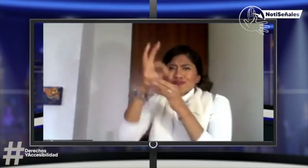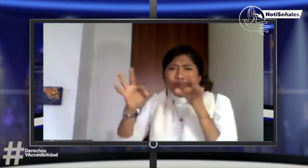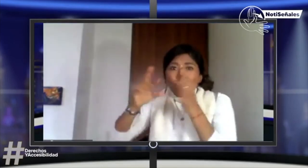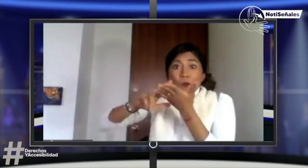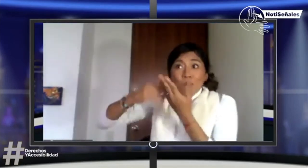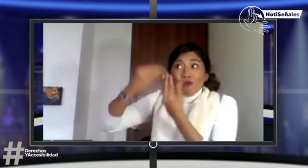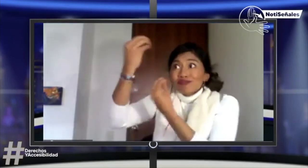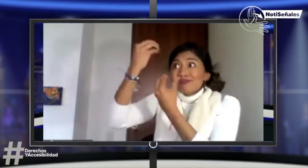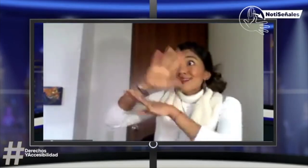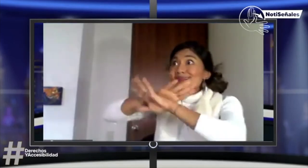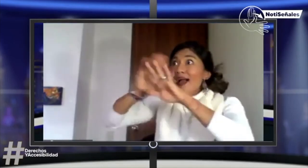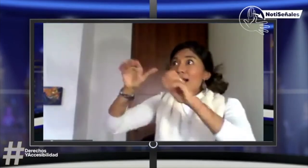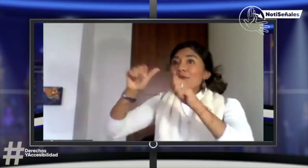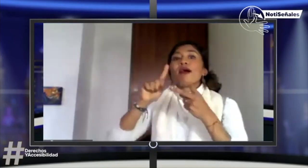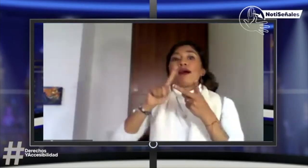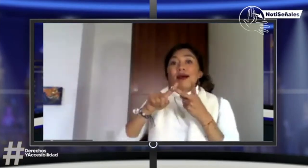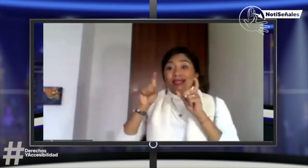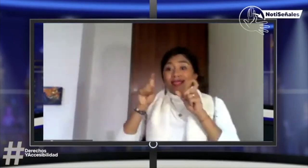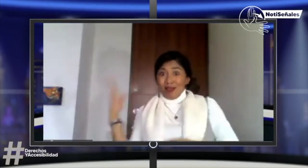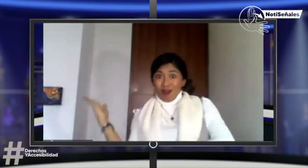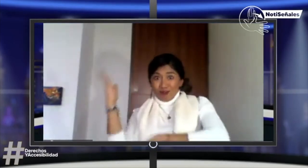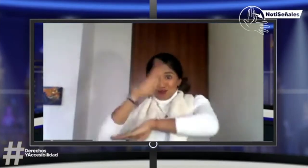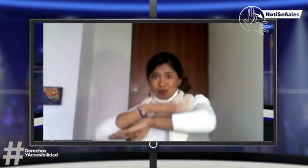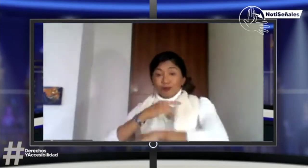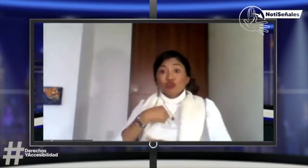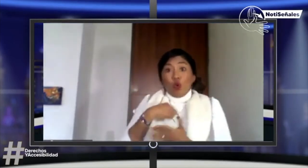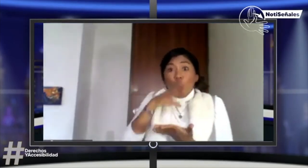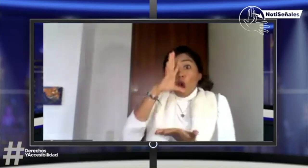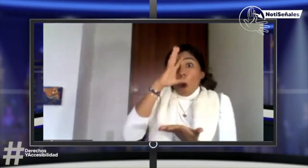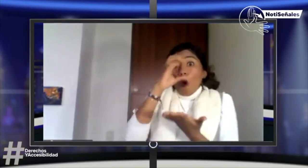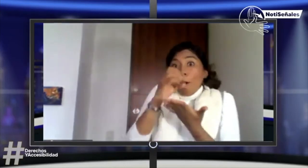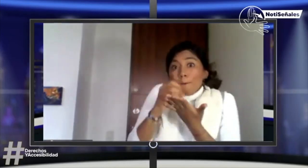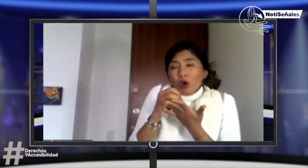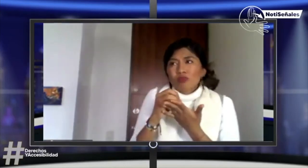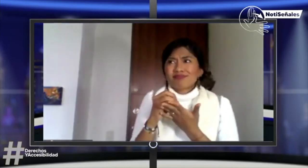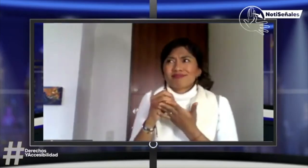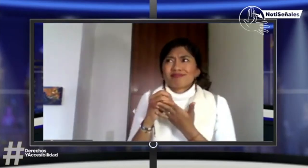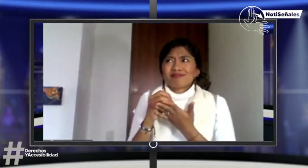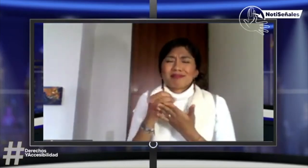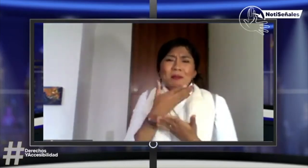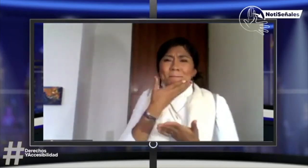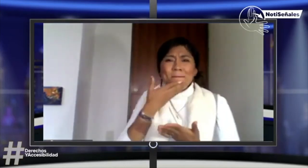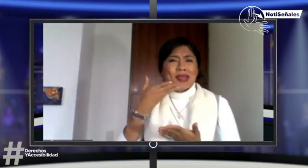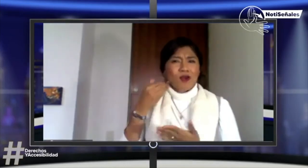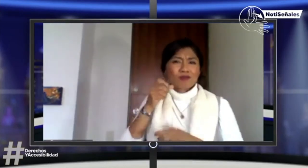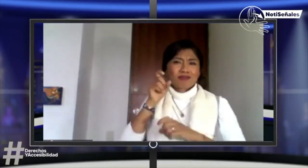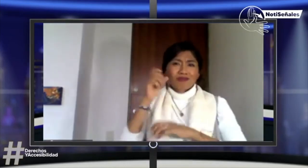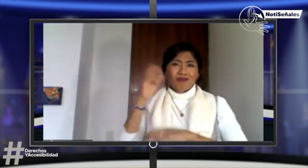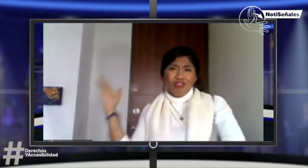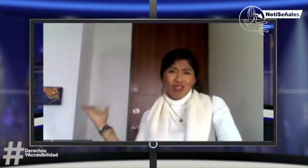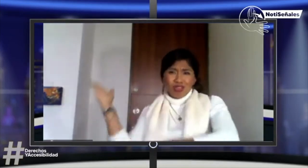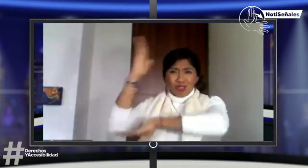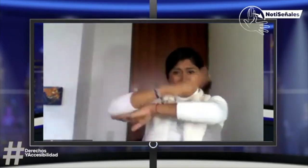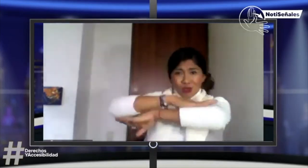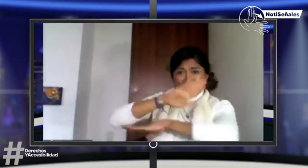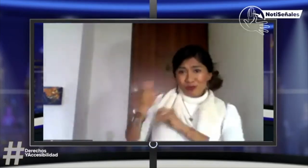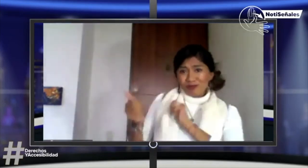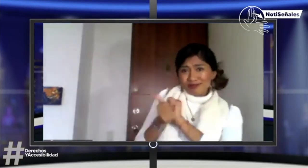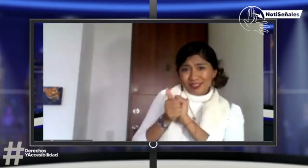intérprete en la formación, es muy importante, y pues no sé si todo el día, todo